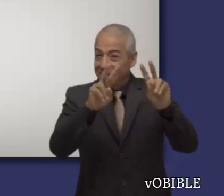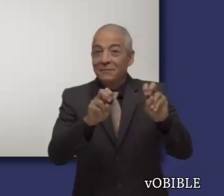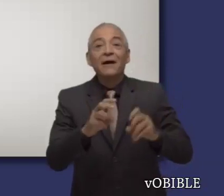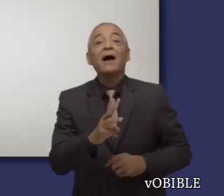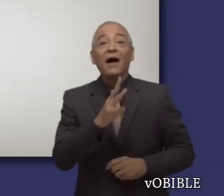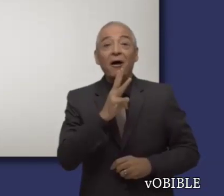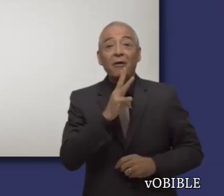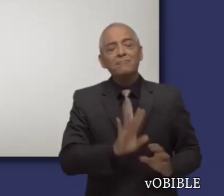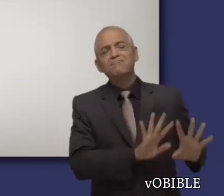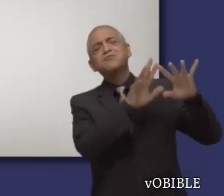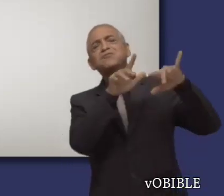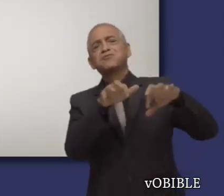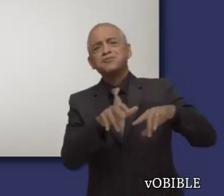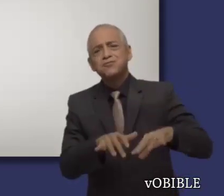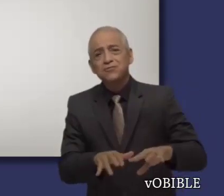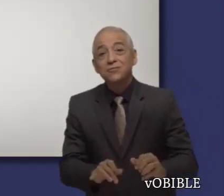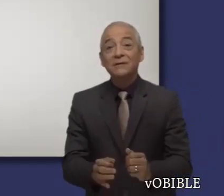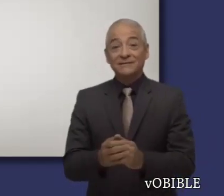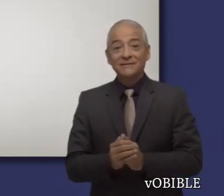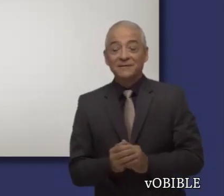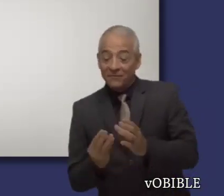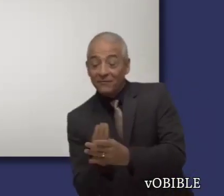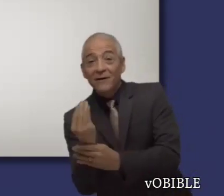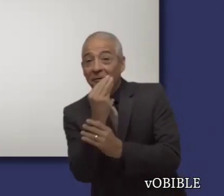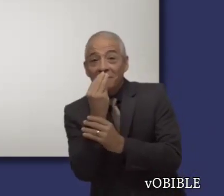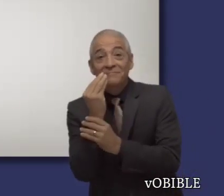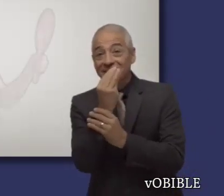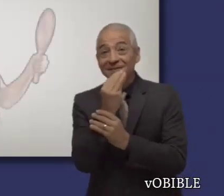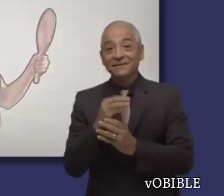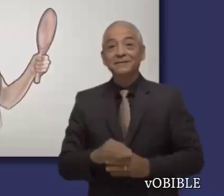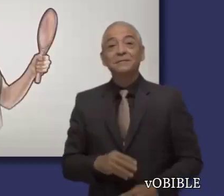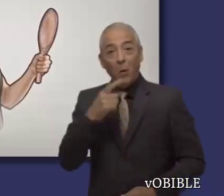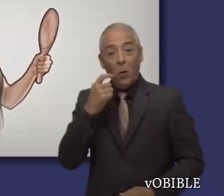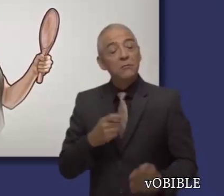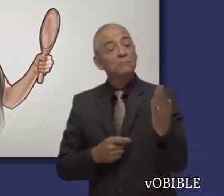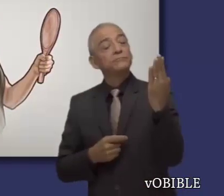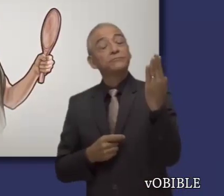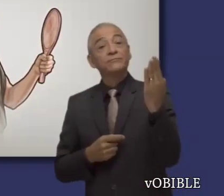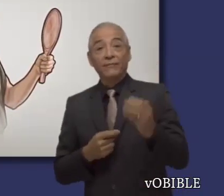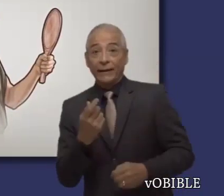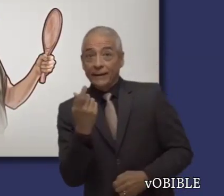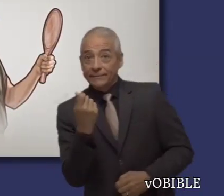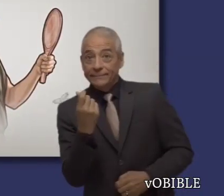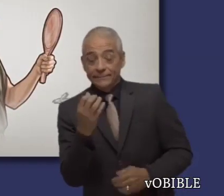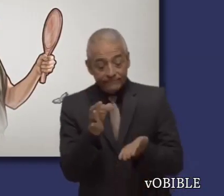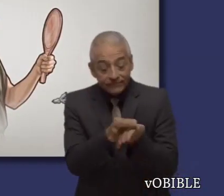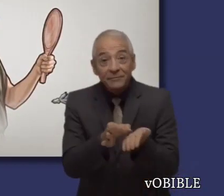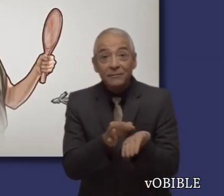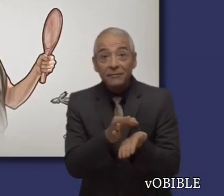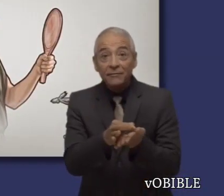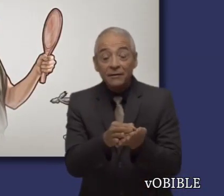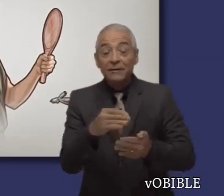Las olas del mar, las flores y los árboles, un hombre que se mira en un espejo, y las